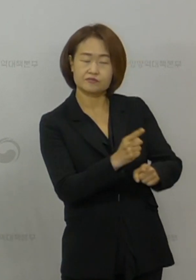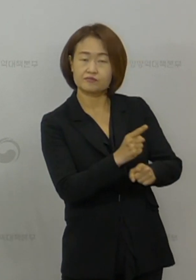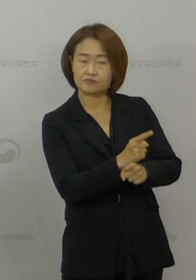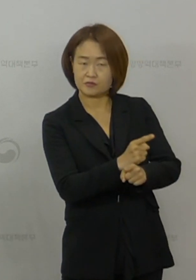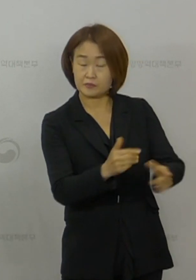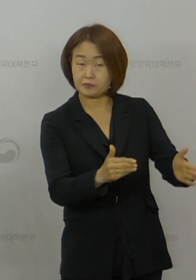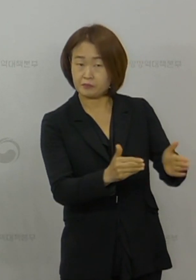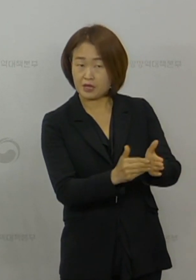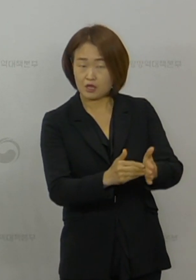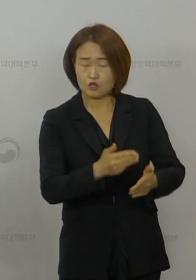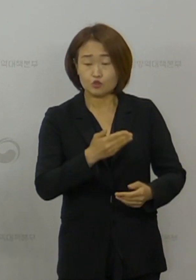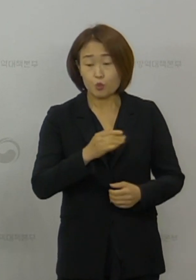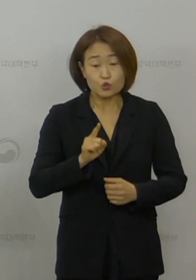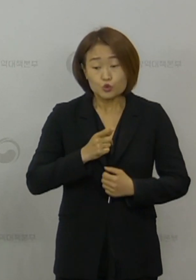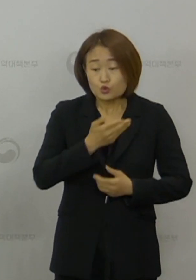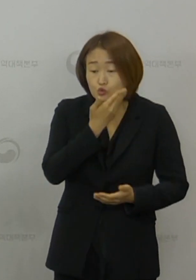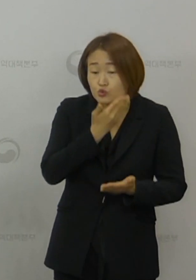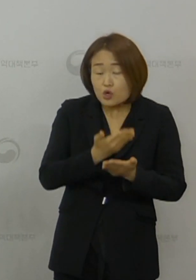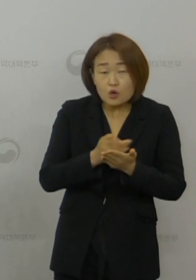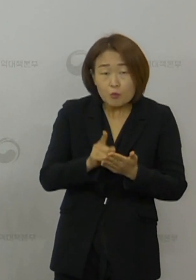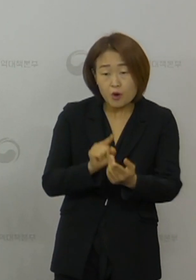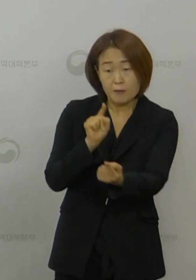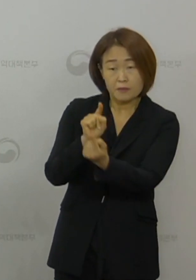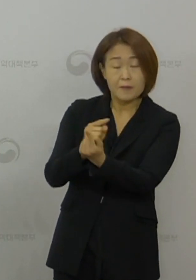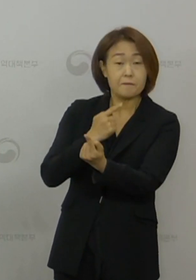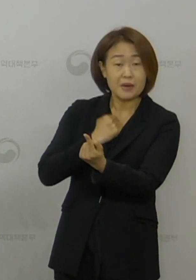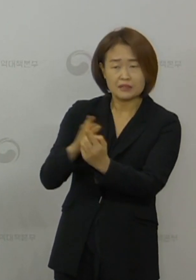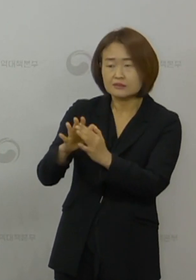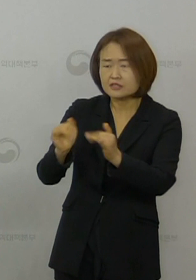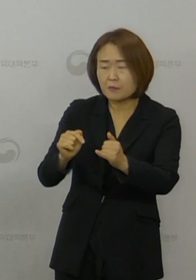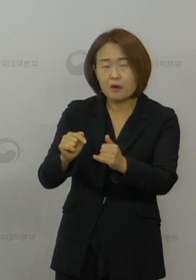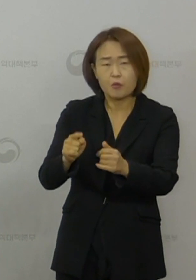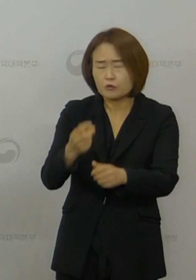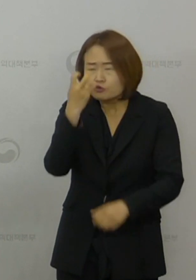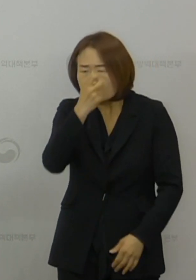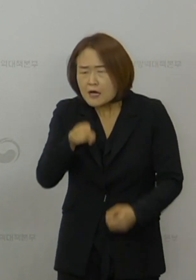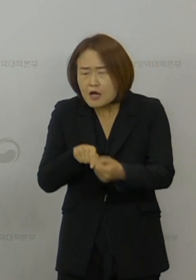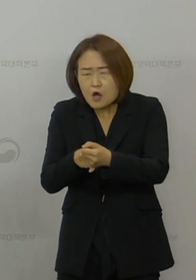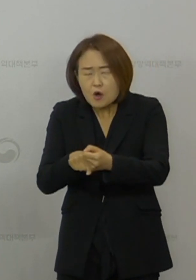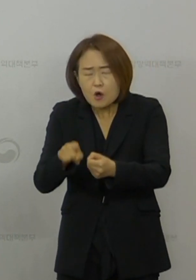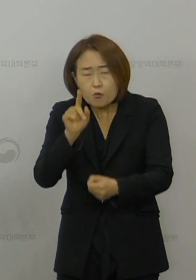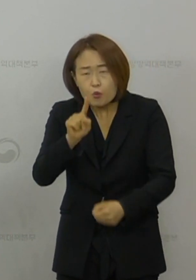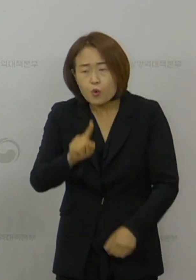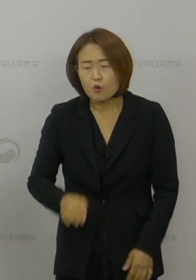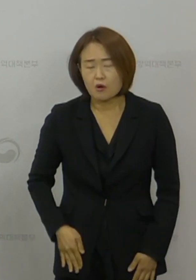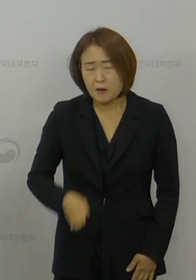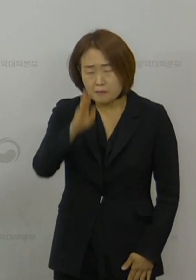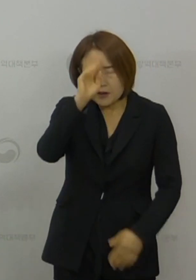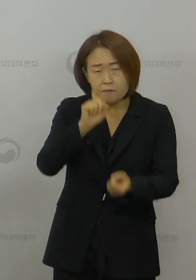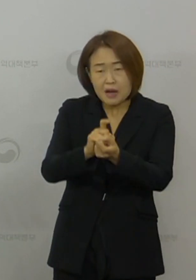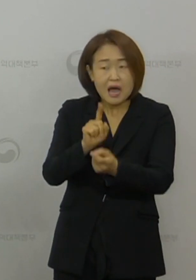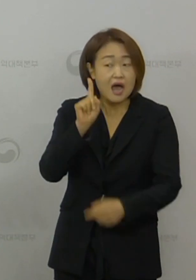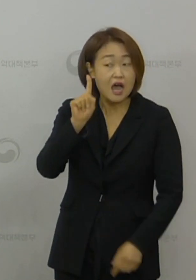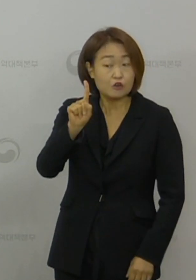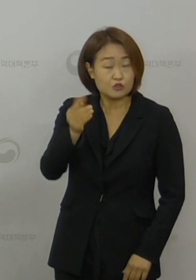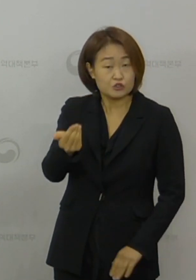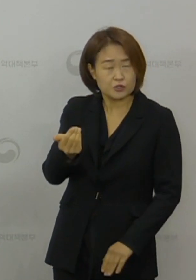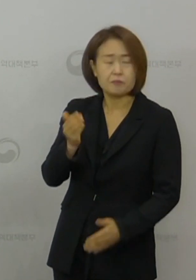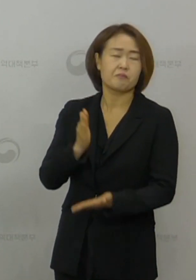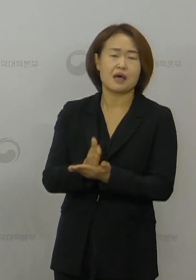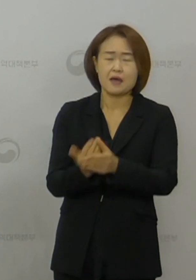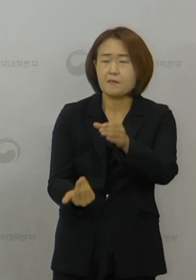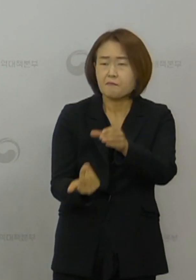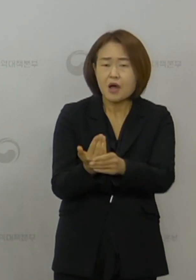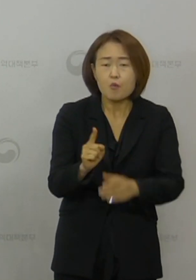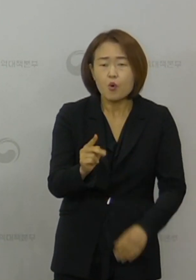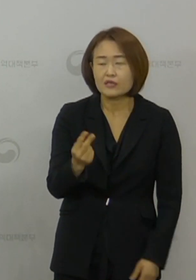주요 개정 내용으로는 접촉자의 조사 범위를 종전 증상 발생 전 하루에서 발생 전